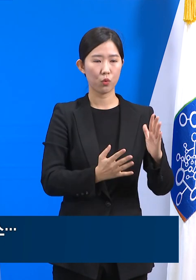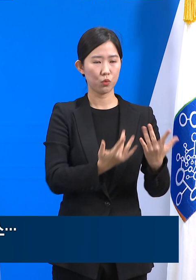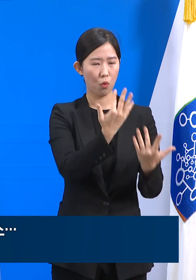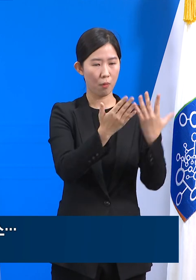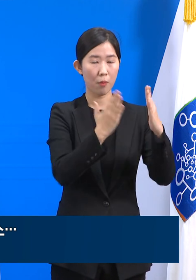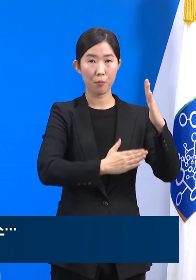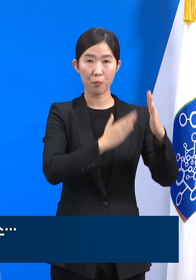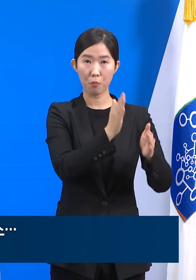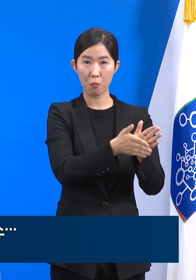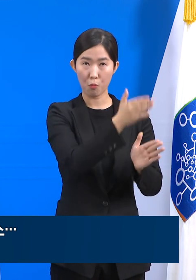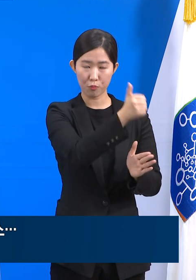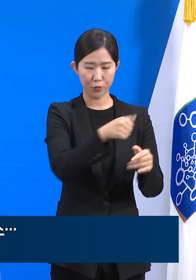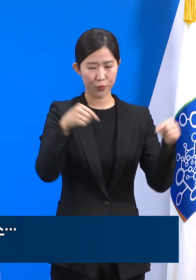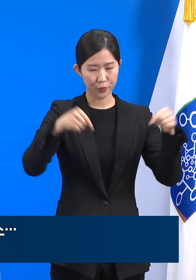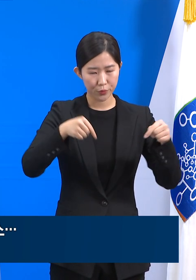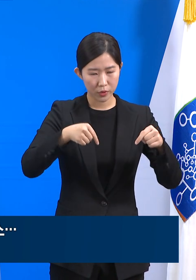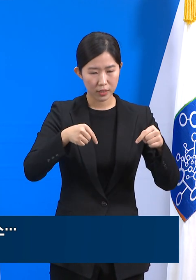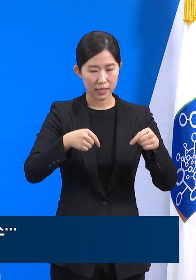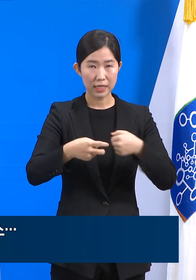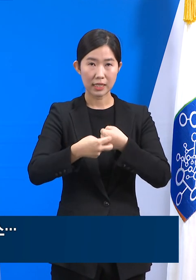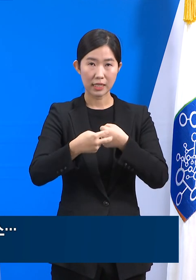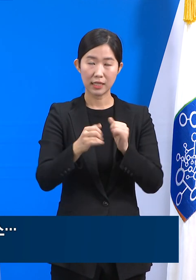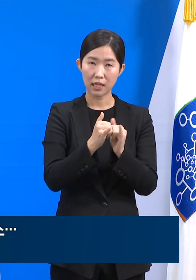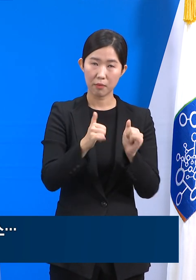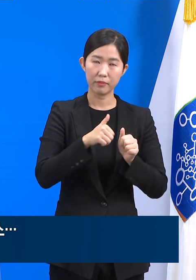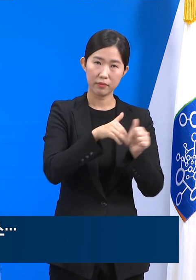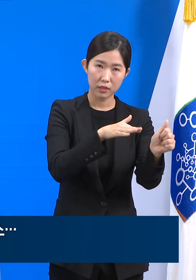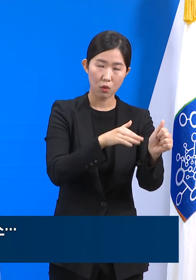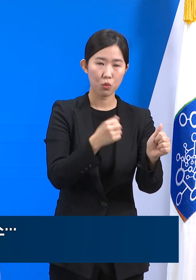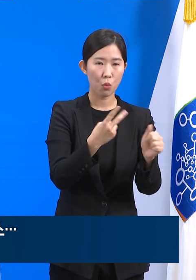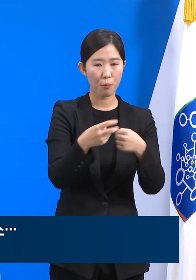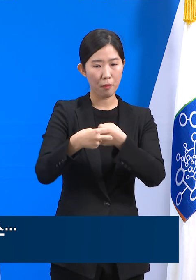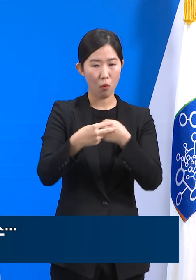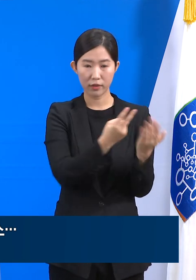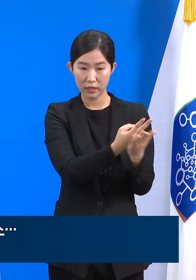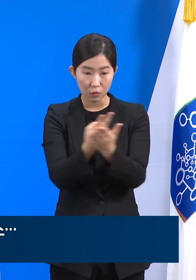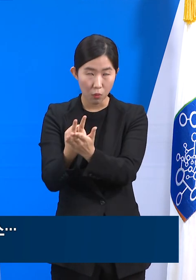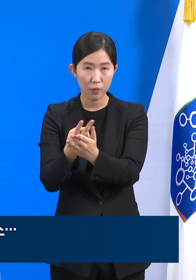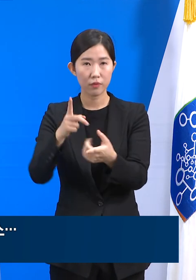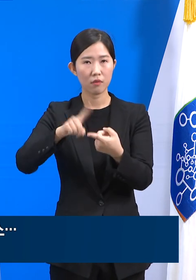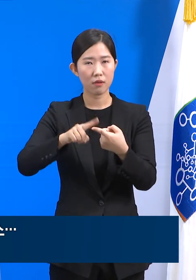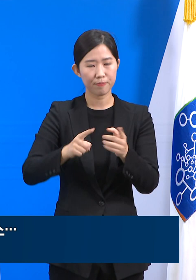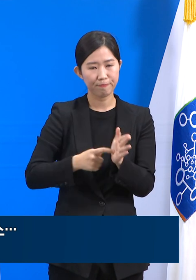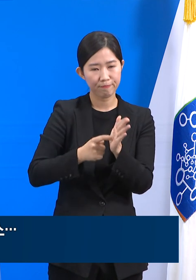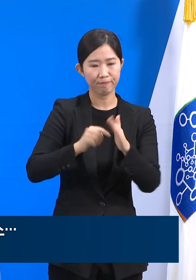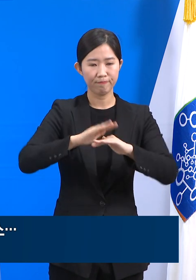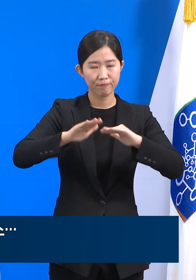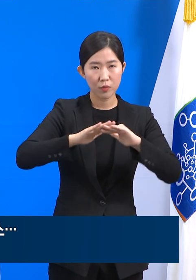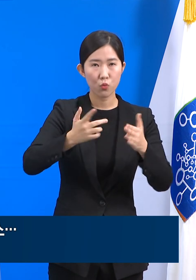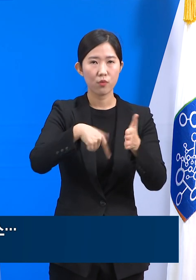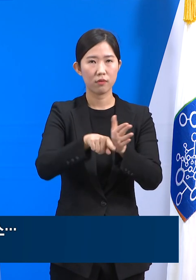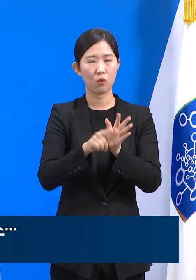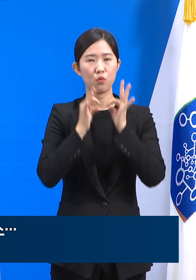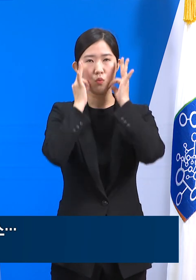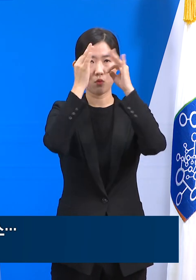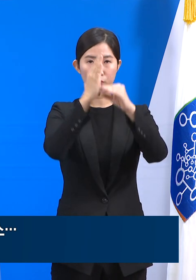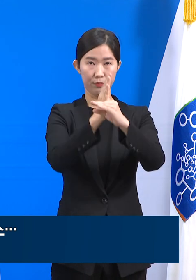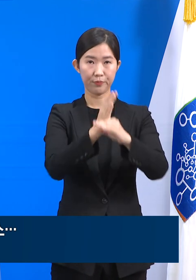시설 내 확진자에 대한 의료 지원 및 병원 이송 등을 보다 신속하게 추진하는 데 최선을 다하고 있습니다.